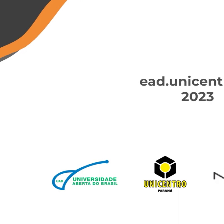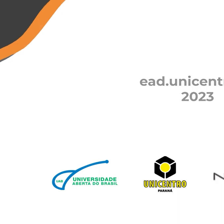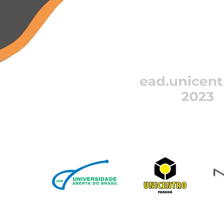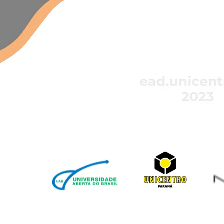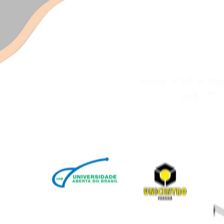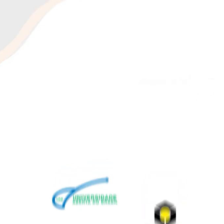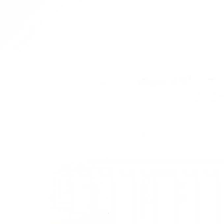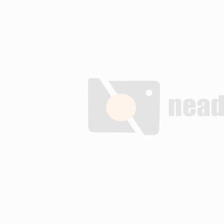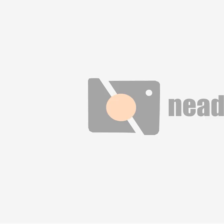Transcrição Quintena Coelho